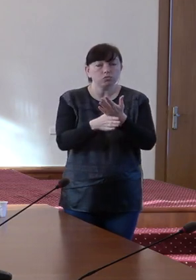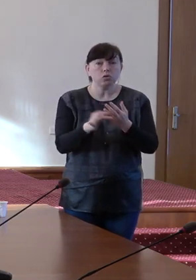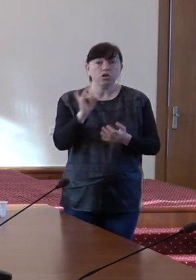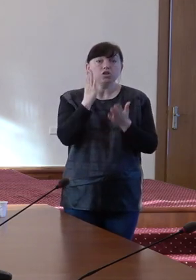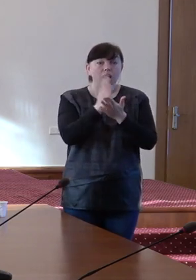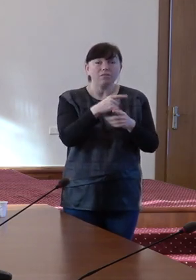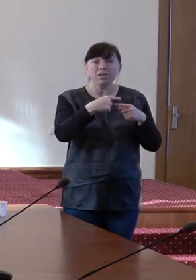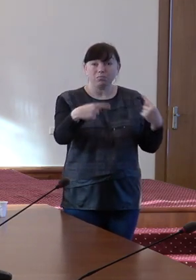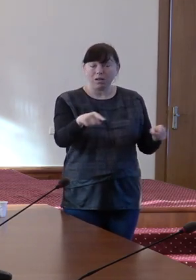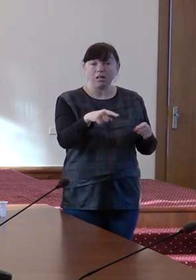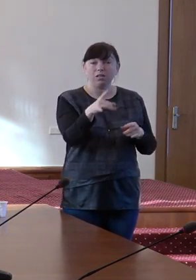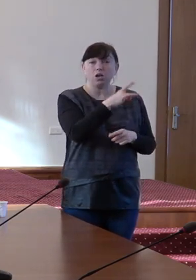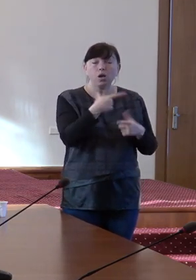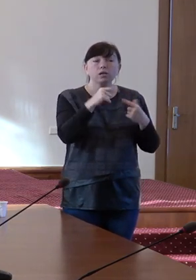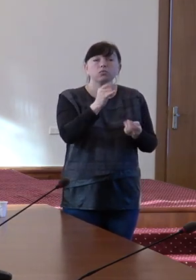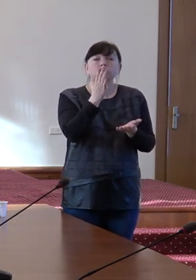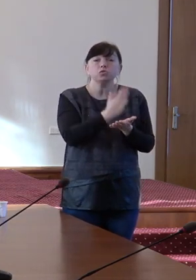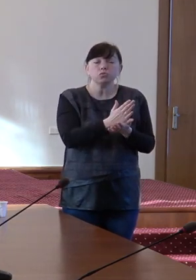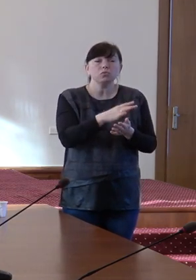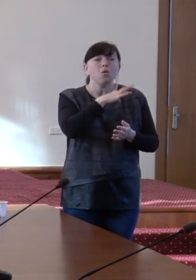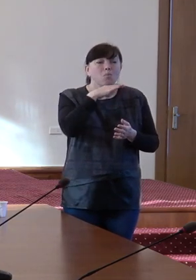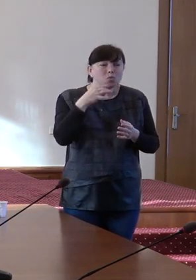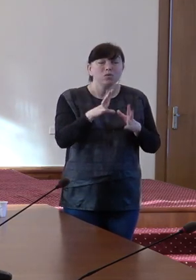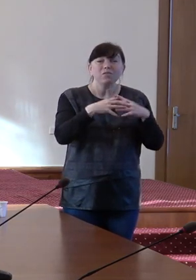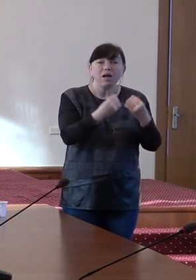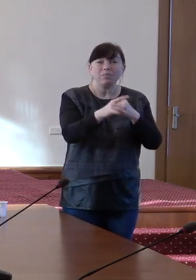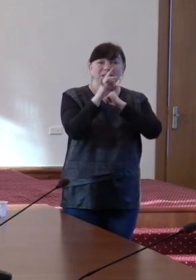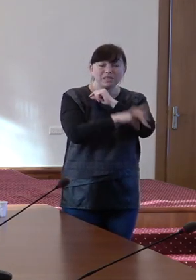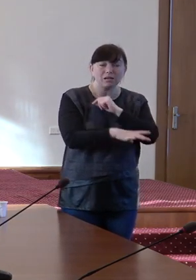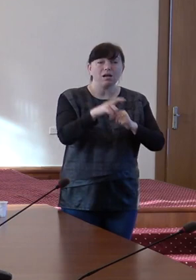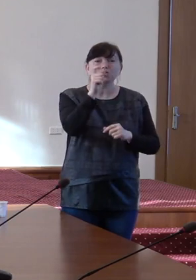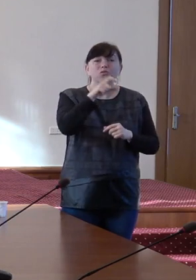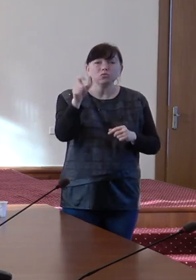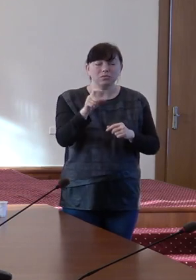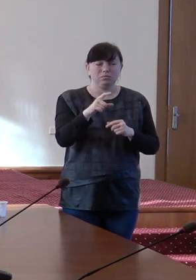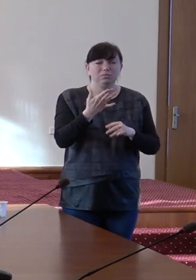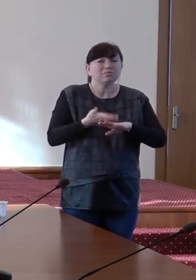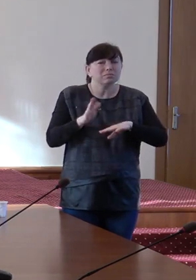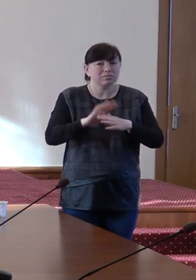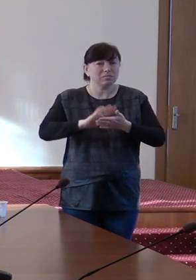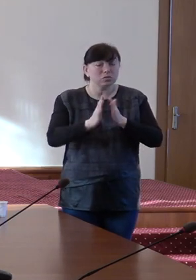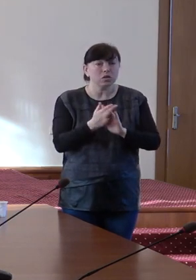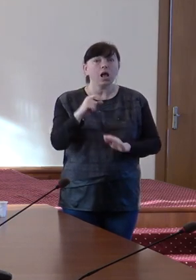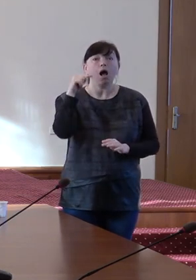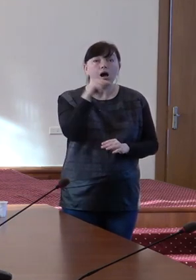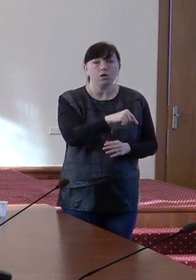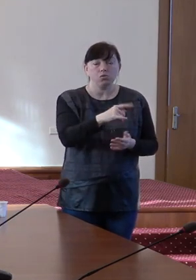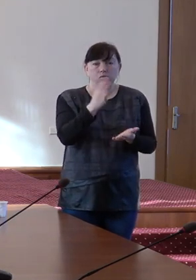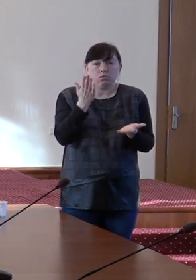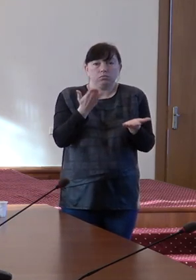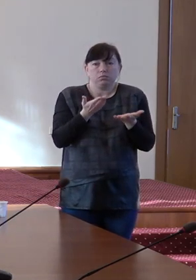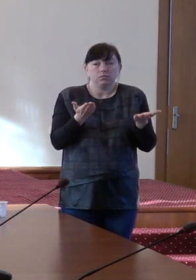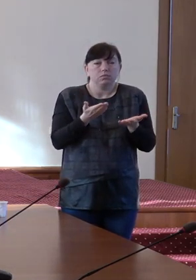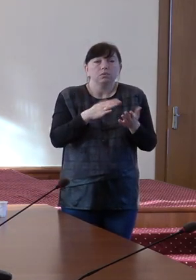raioane unde există mai multe familii săraci, mai multe persoane aflați în situații dificile, iar acolo există